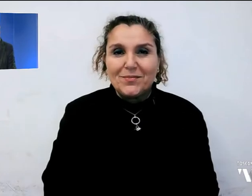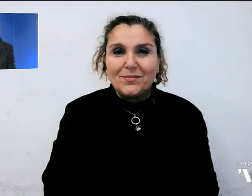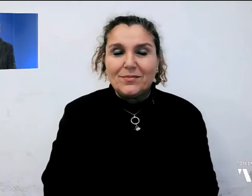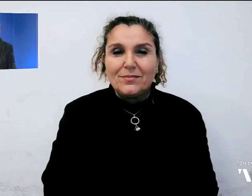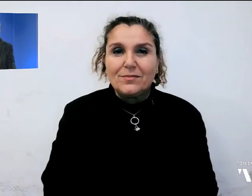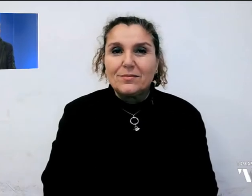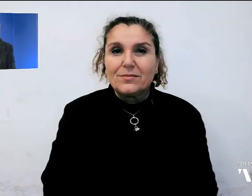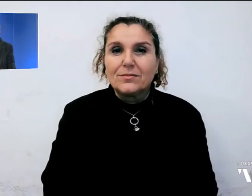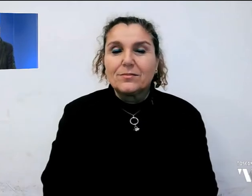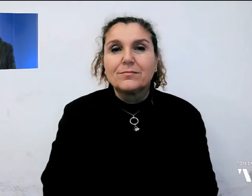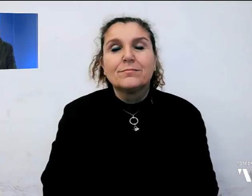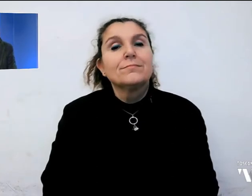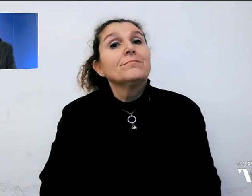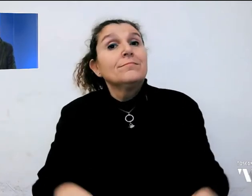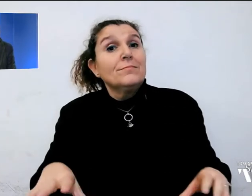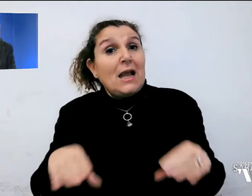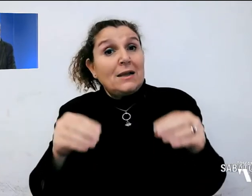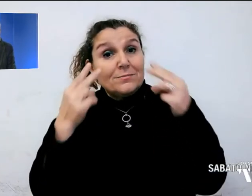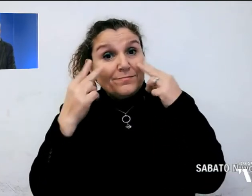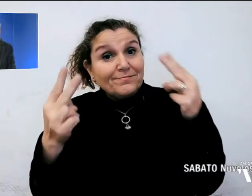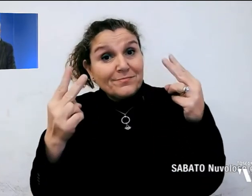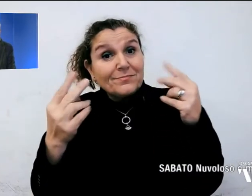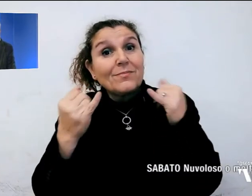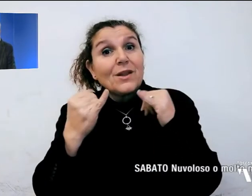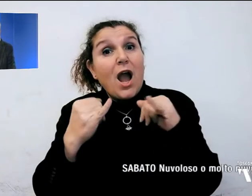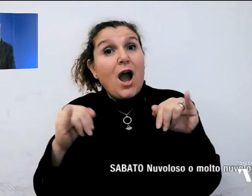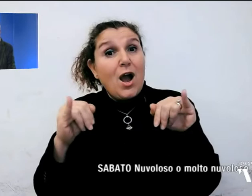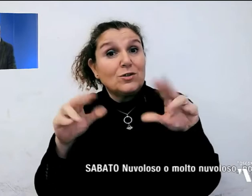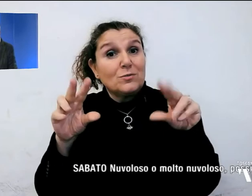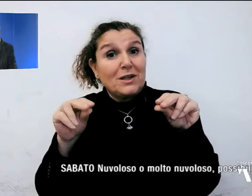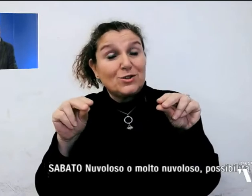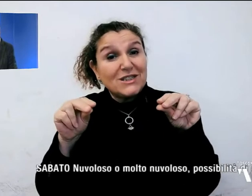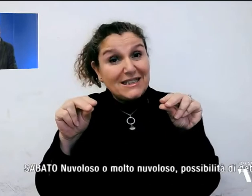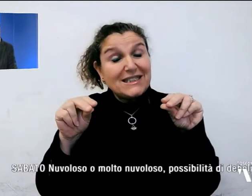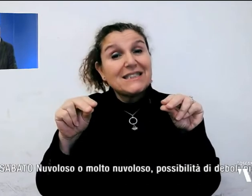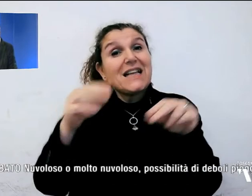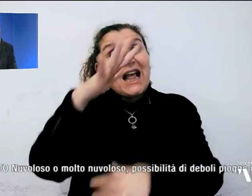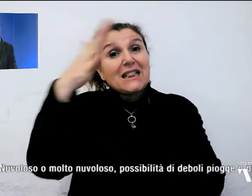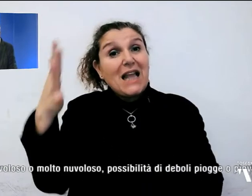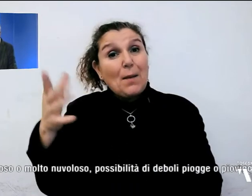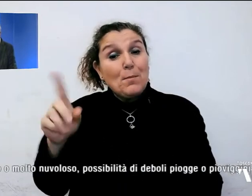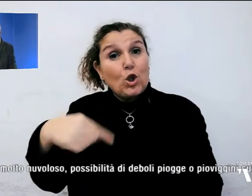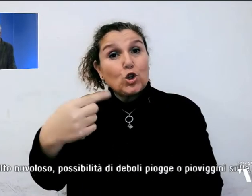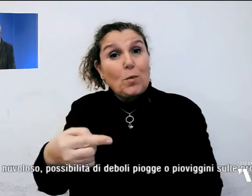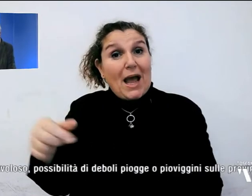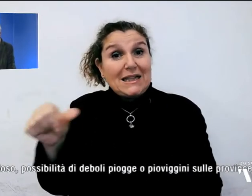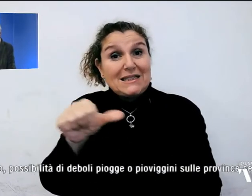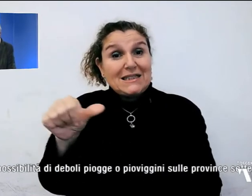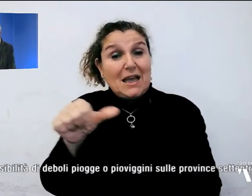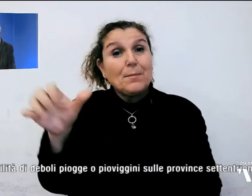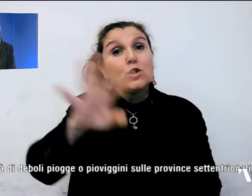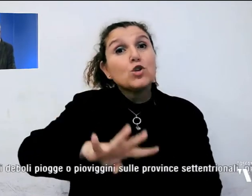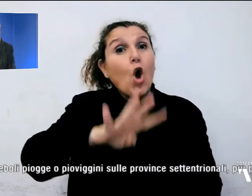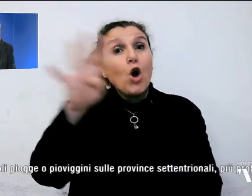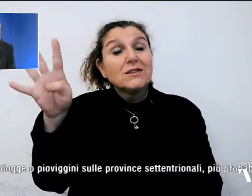E prima di lasciarci uno sguardo alle previsioni del tempo per domani sabato in Toscana, il cielo